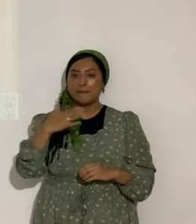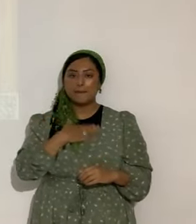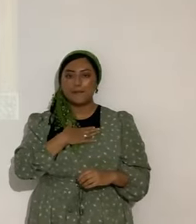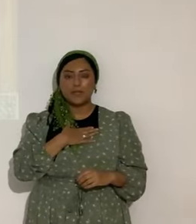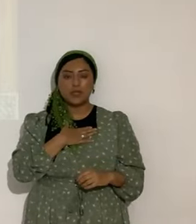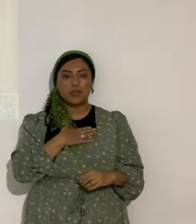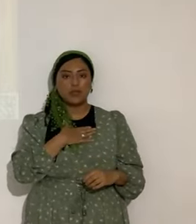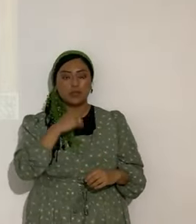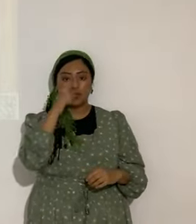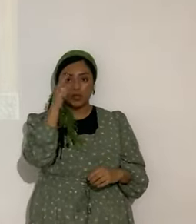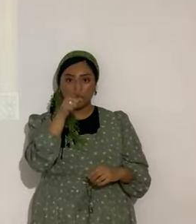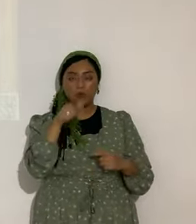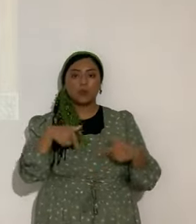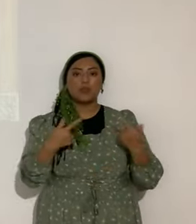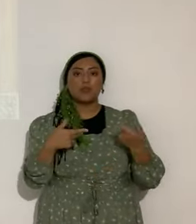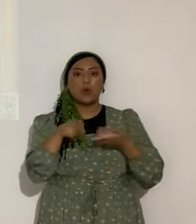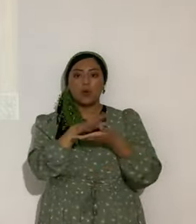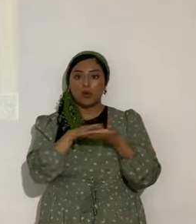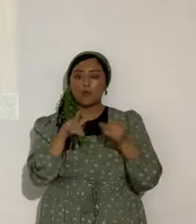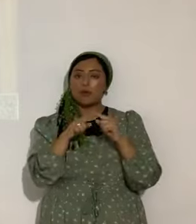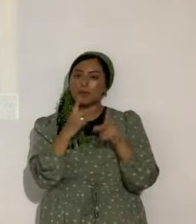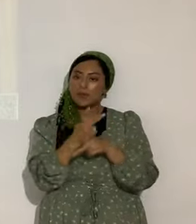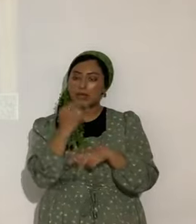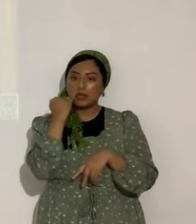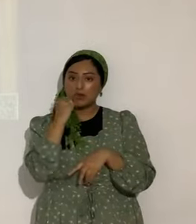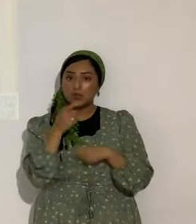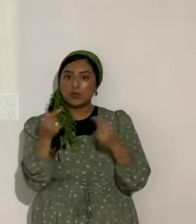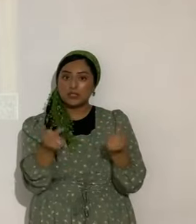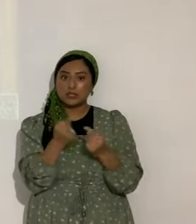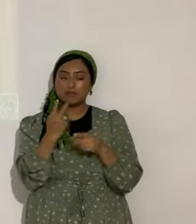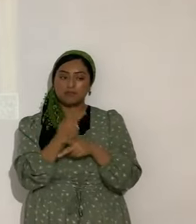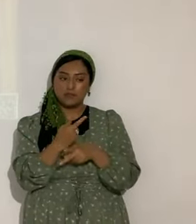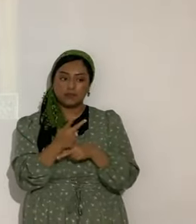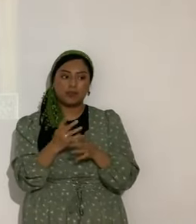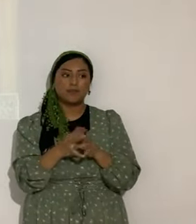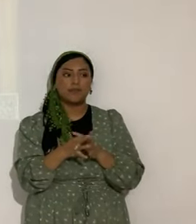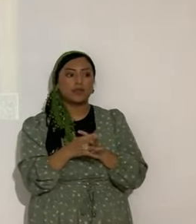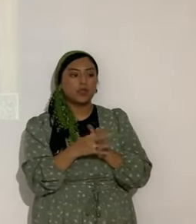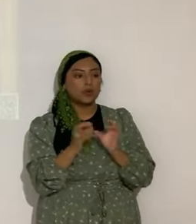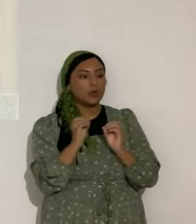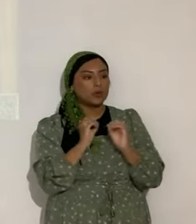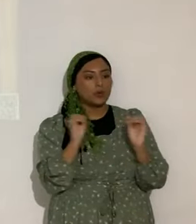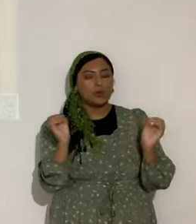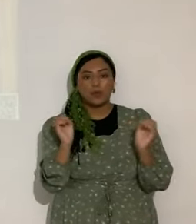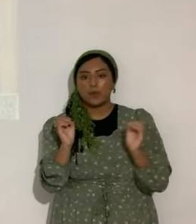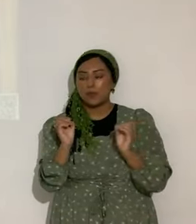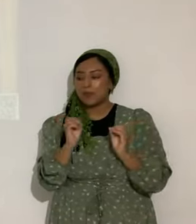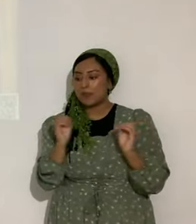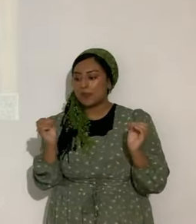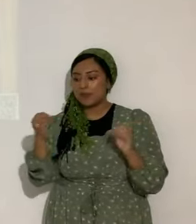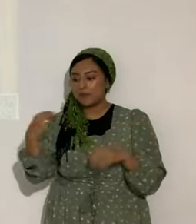Porque eres kadosh, pero cuidado si pecas. Nada podrá, nada conseguirá vencerme.